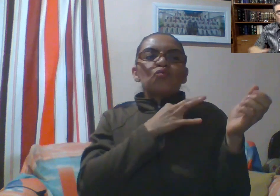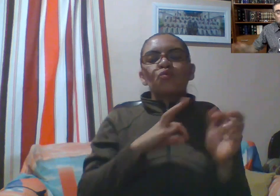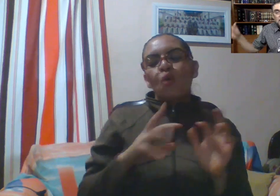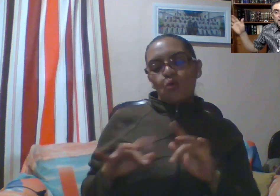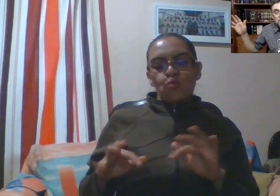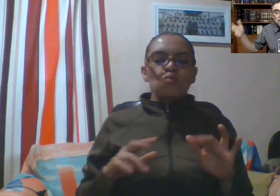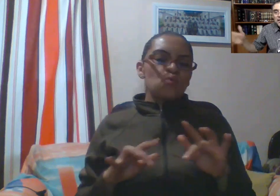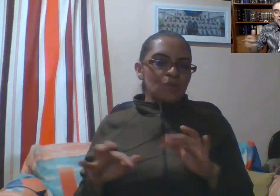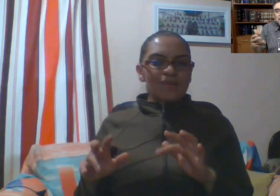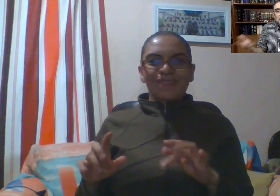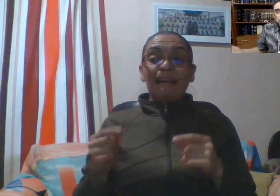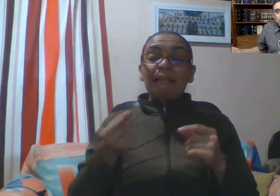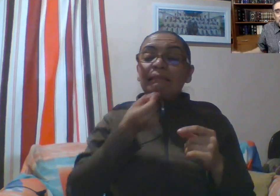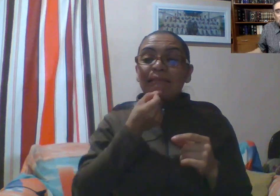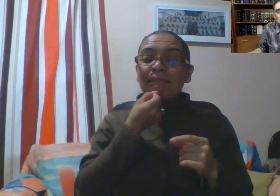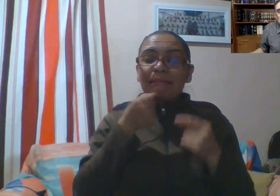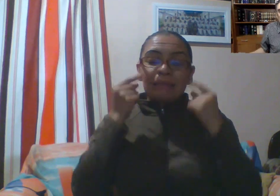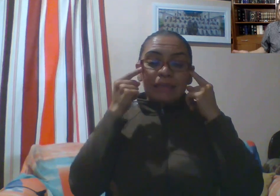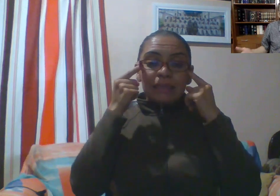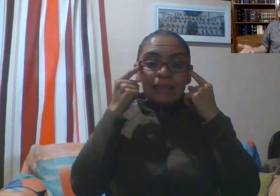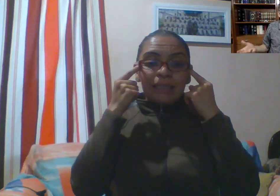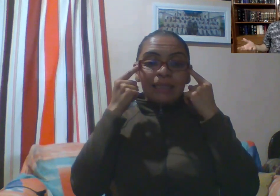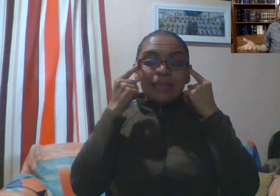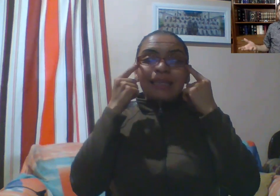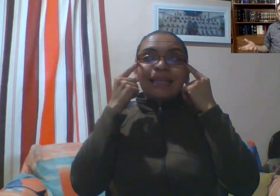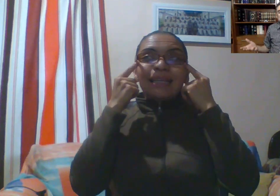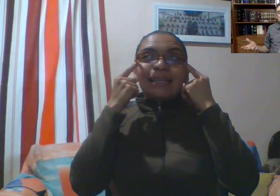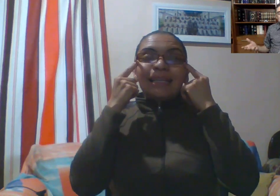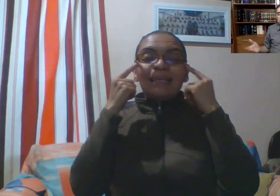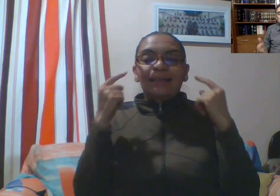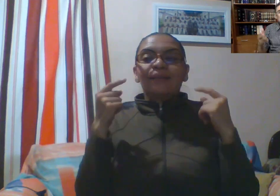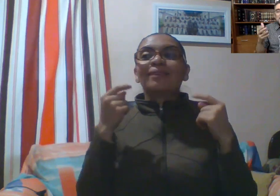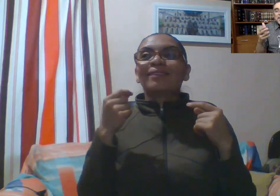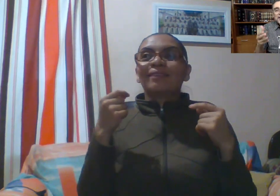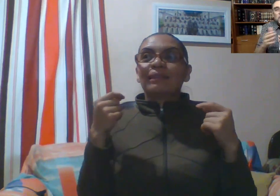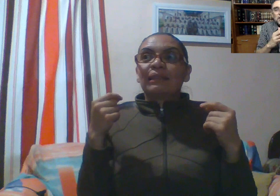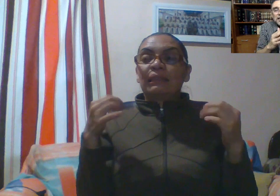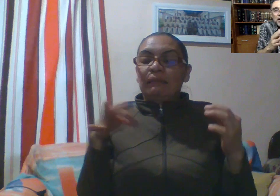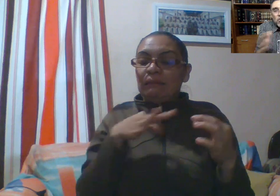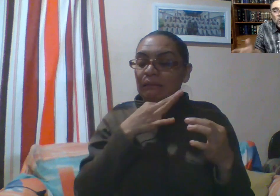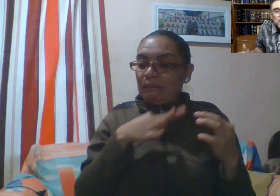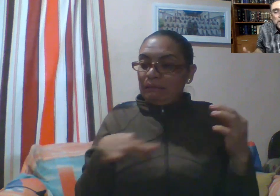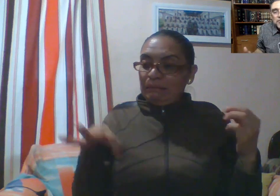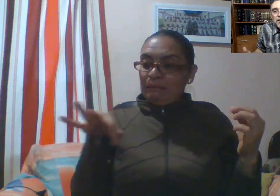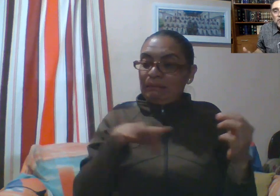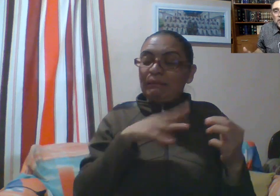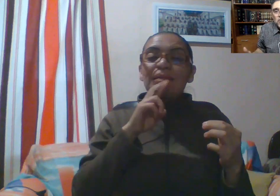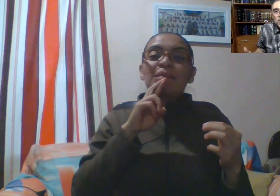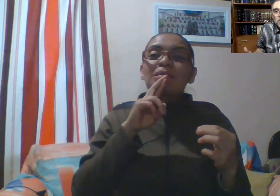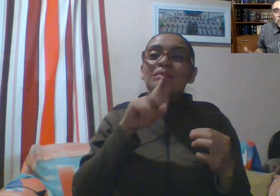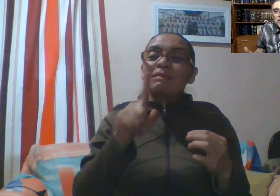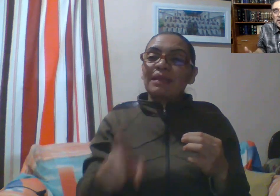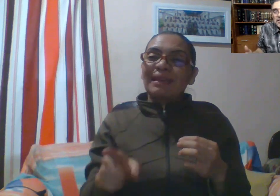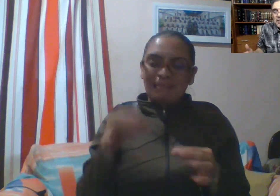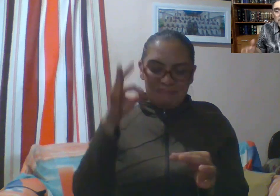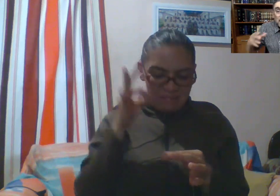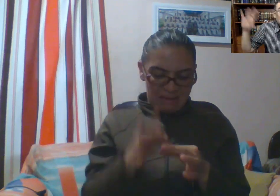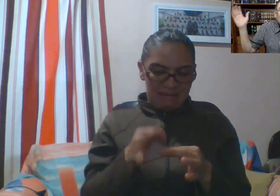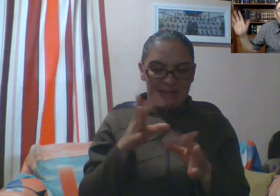ojos cerrados y pequeños que orientales que hacen cosas. Entonces, ninguno es perfecto de nosotros y habrá alguien que nos